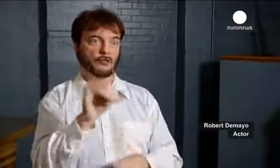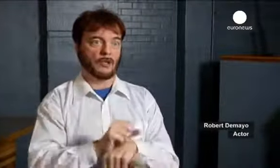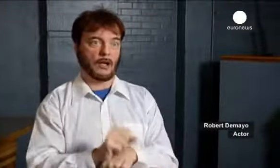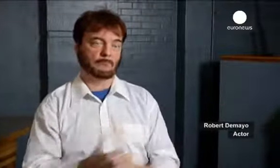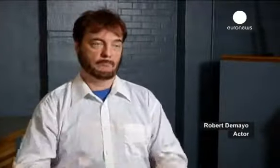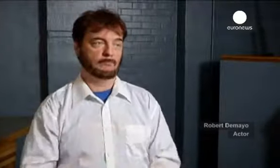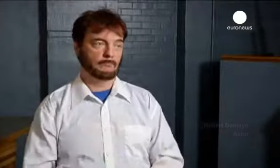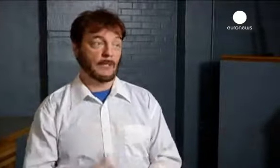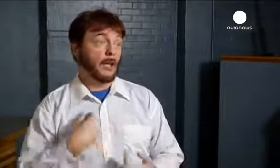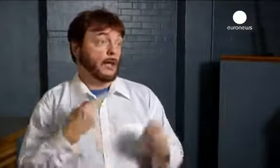por poder fazer esta peça.